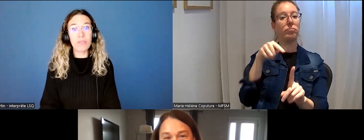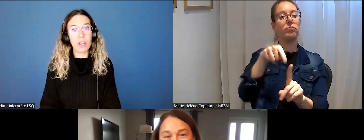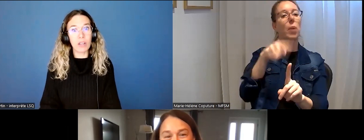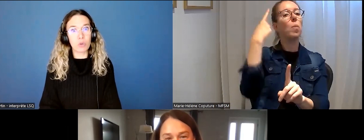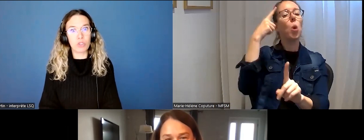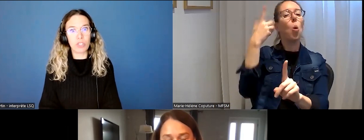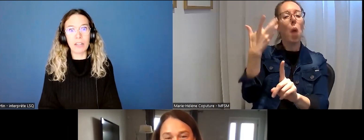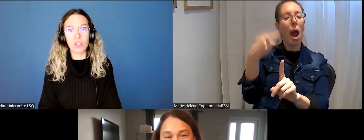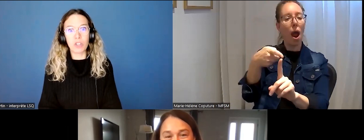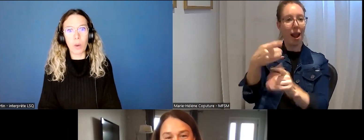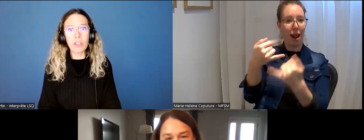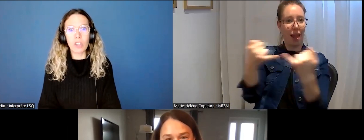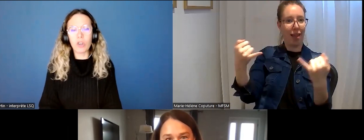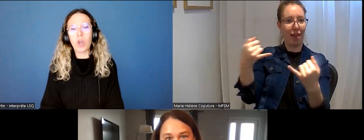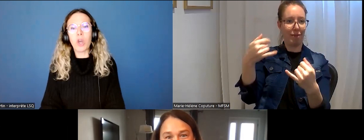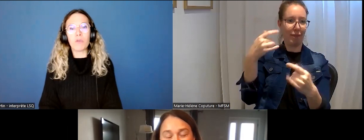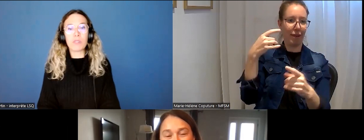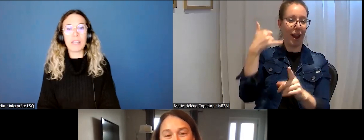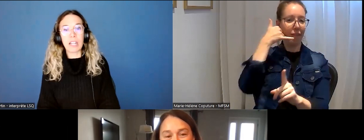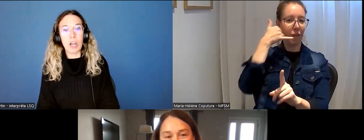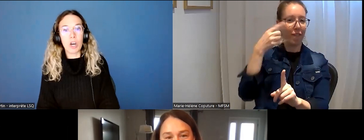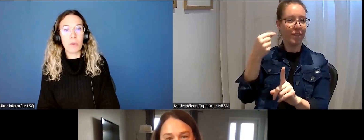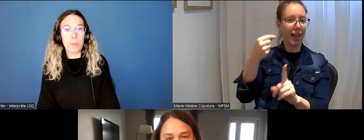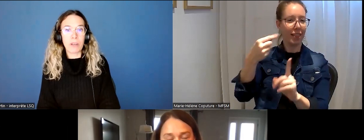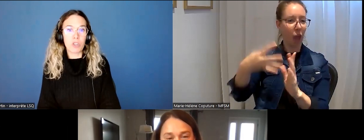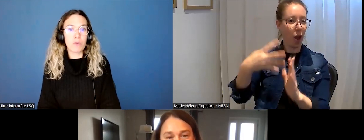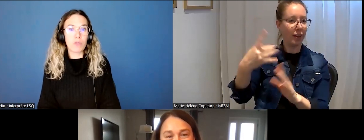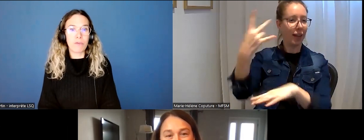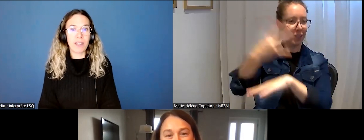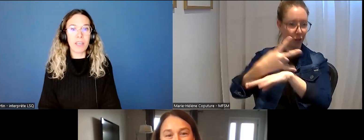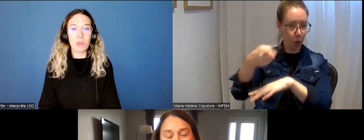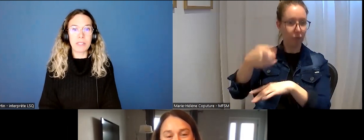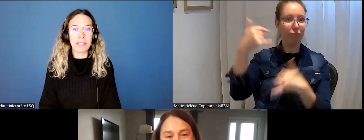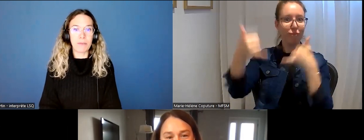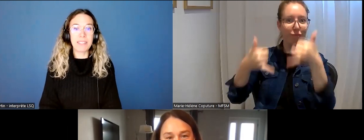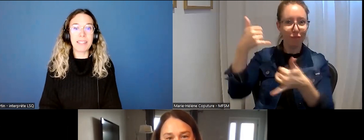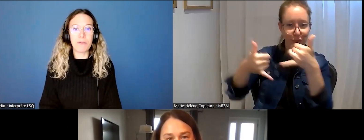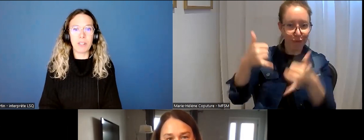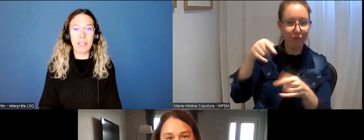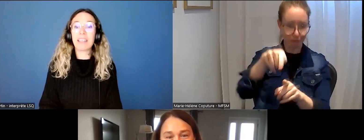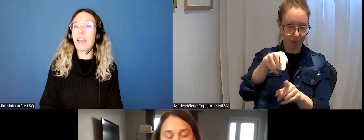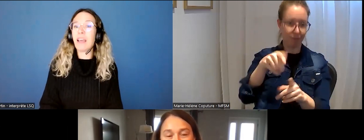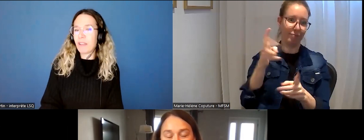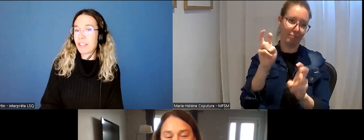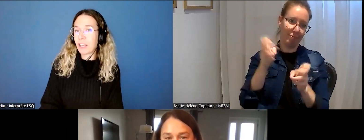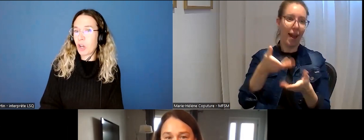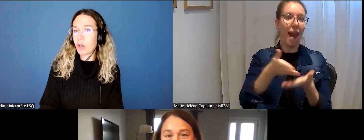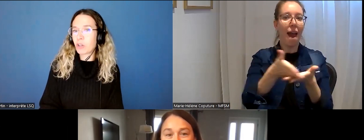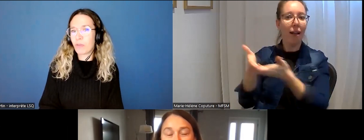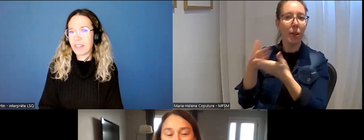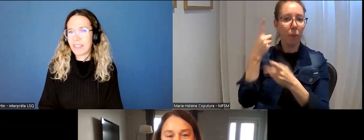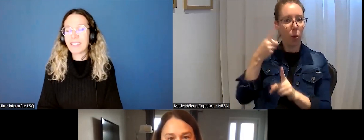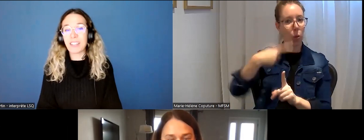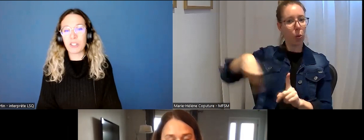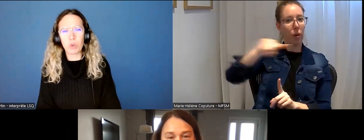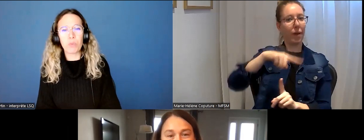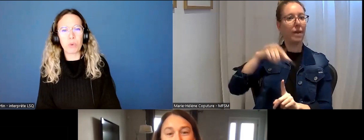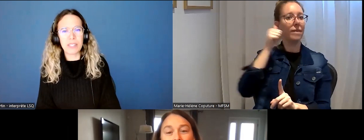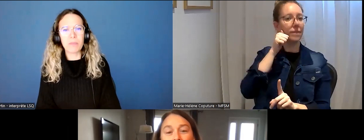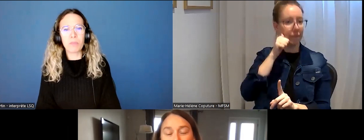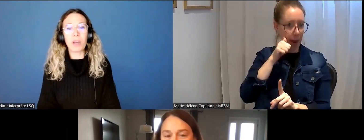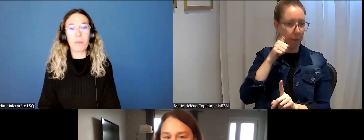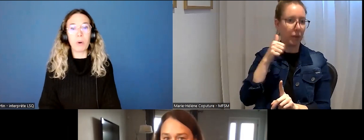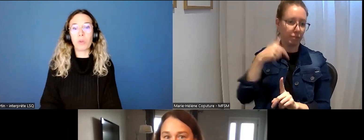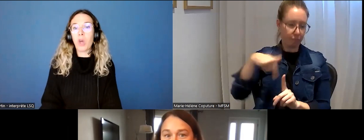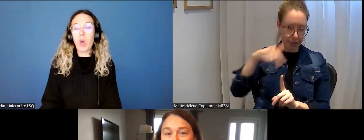SOS Violence conjugale. Je crois que vous êtes là parce que vous offrez un service téléphonique 24 heures sur 24, 7 jours